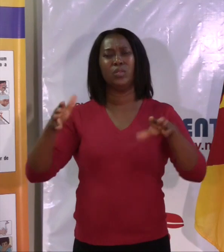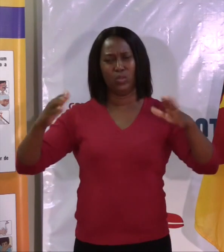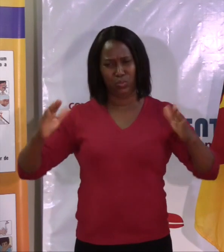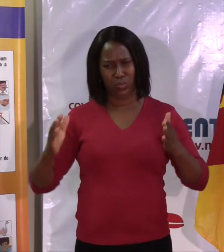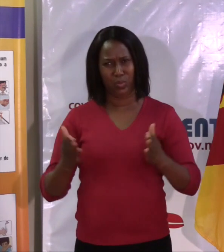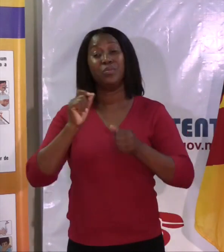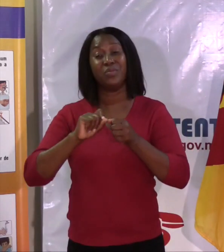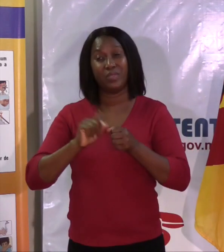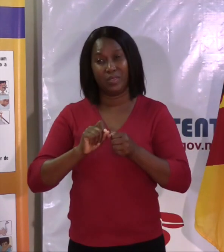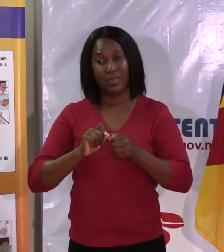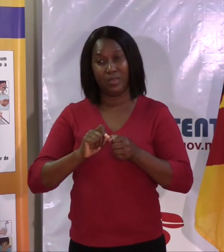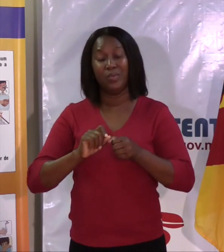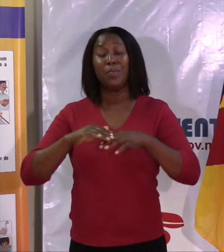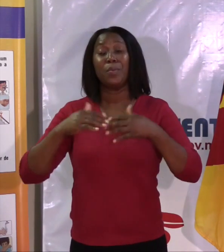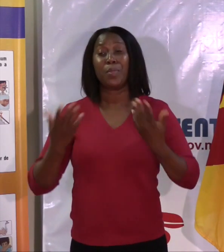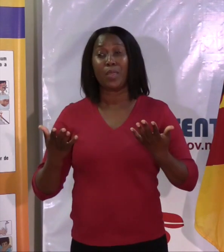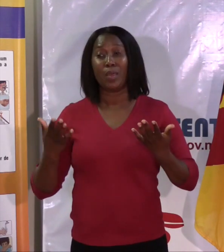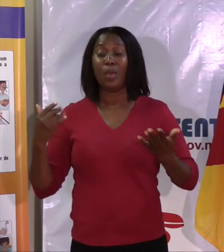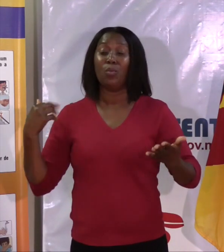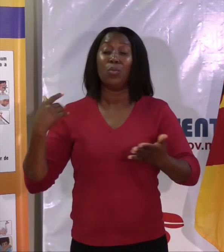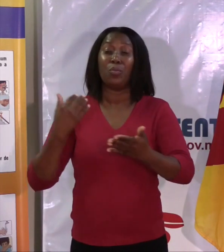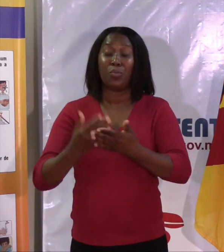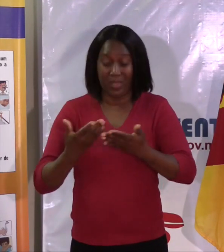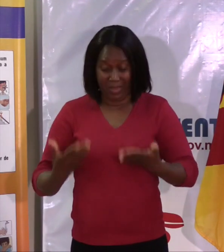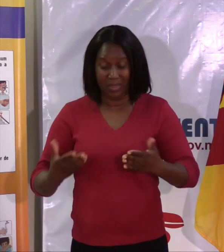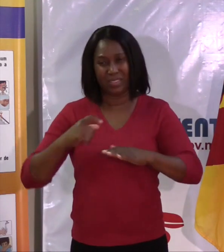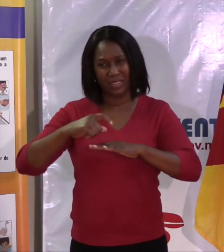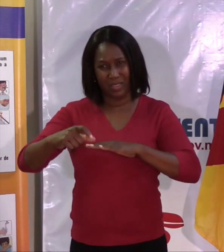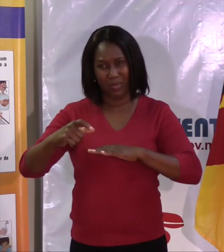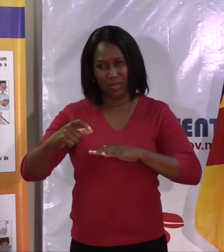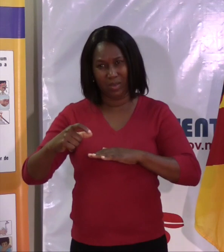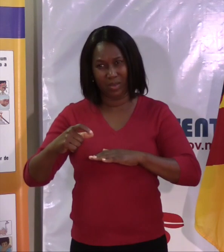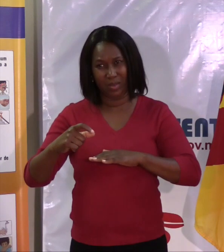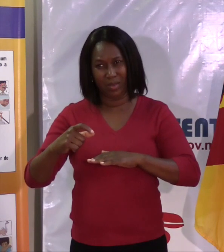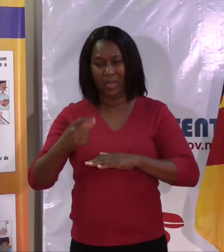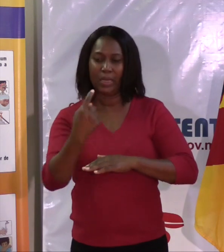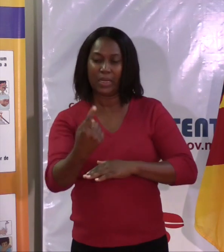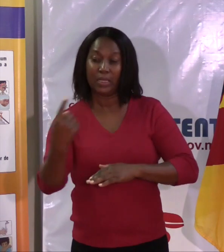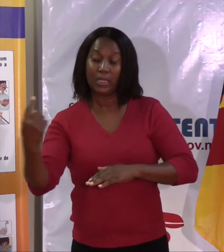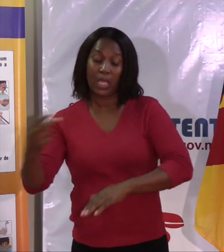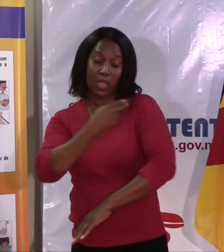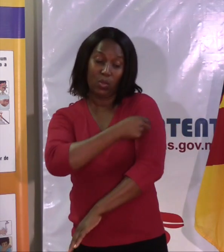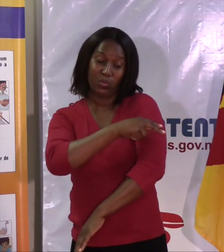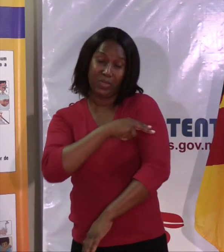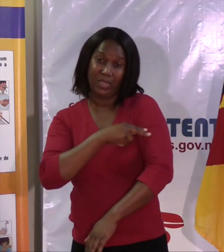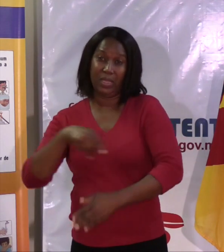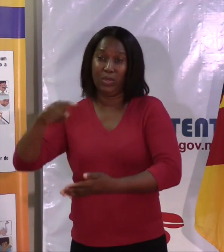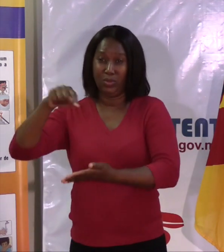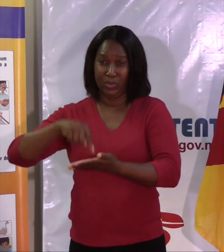avançada, que acho que até esta semana vamos conseguir, é que cada unidade sanitária tivesse um sítio específico de entrada de pessoas